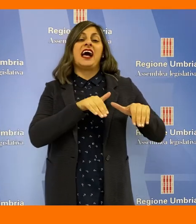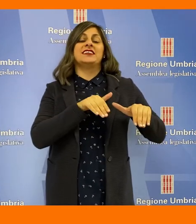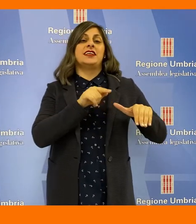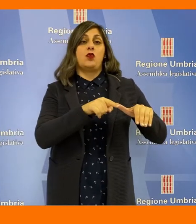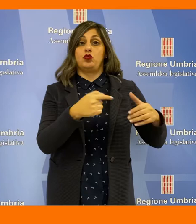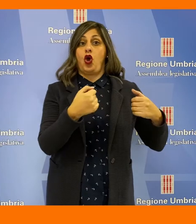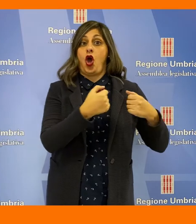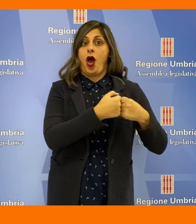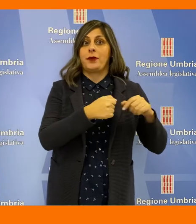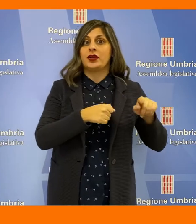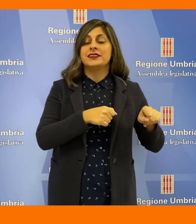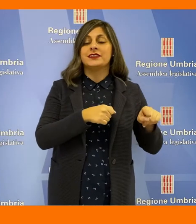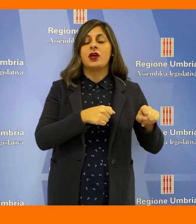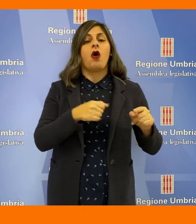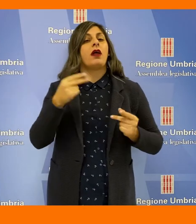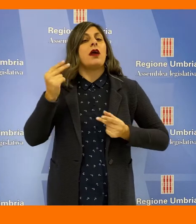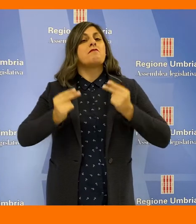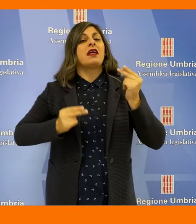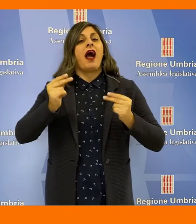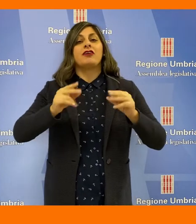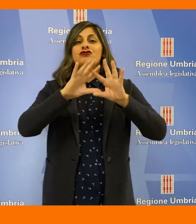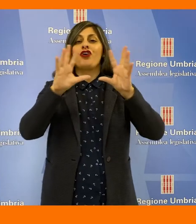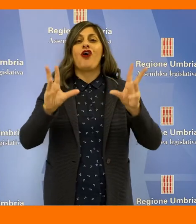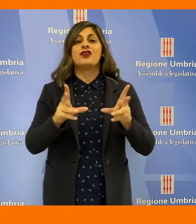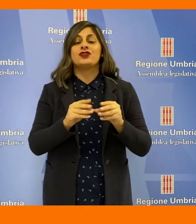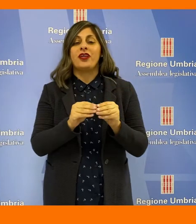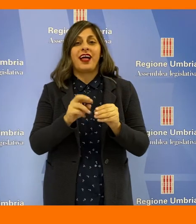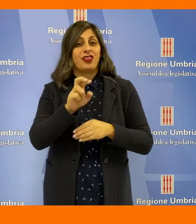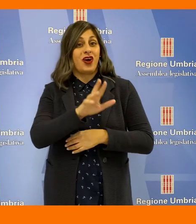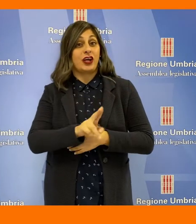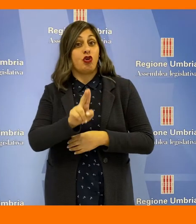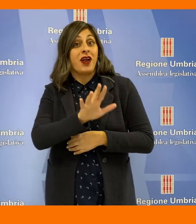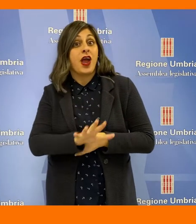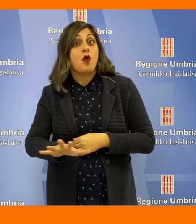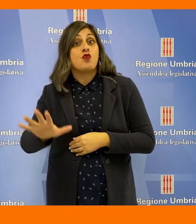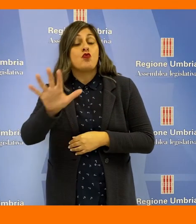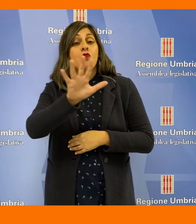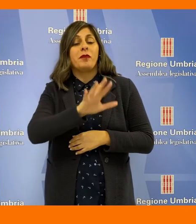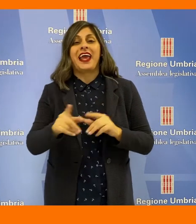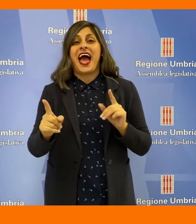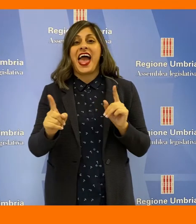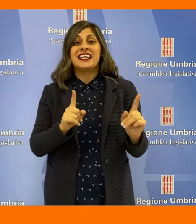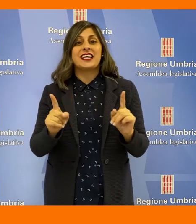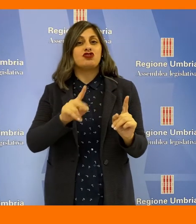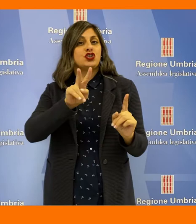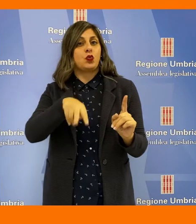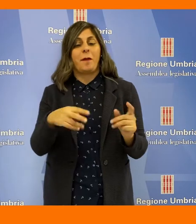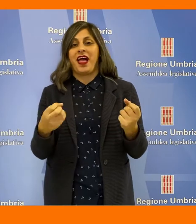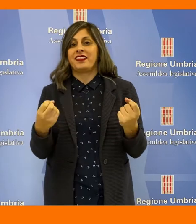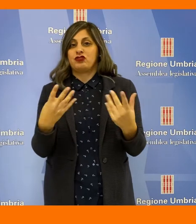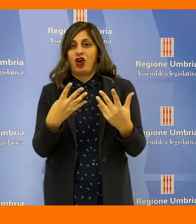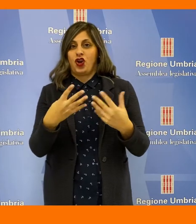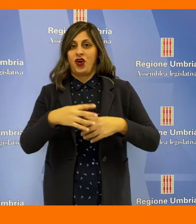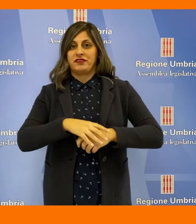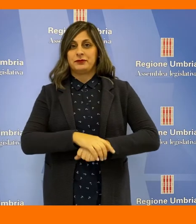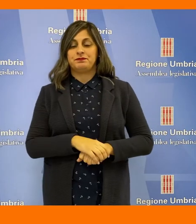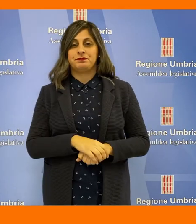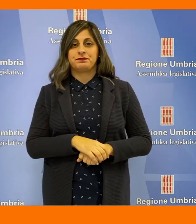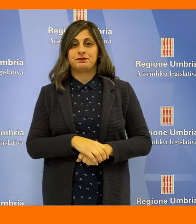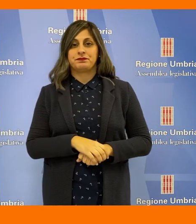'astenzione dell'opposizione il bilancio consolidato della Regione Umbria per l'esercizio 2019.